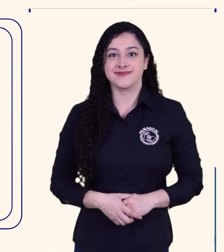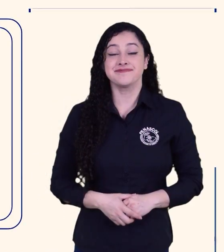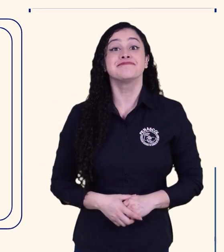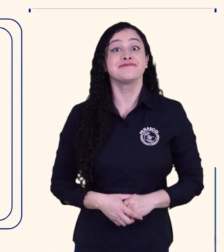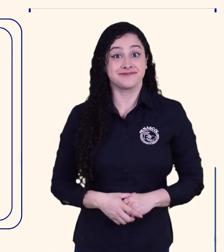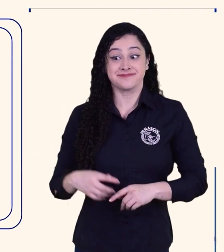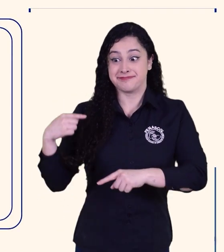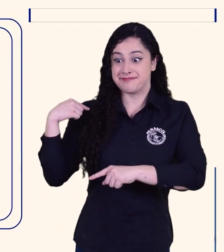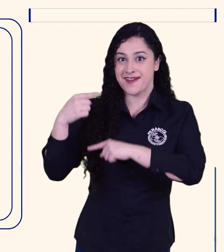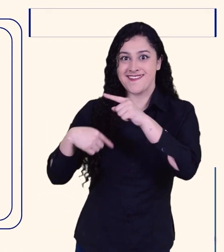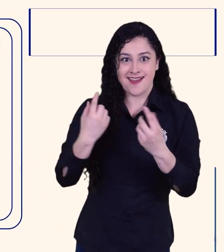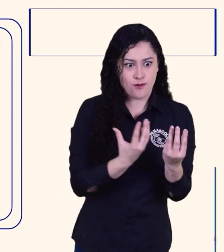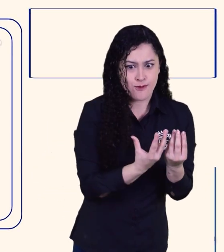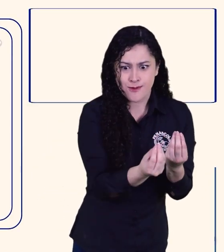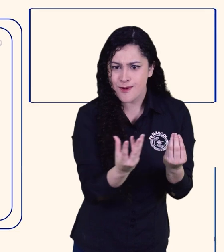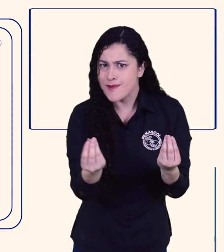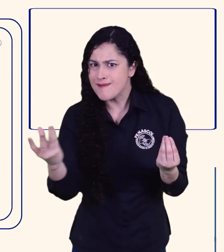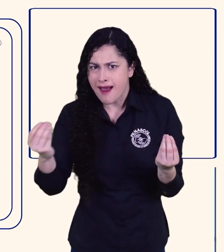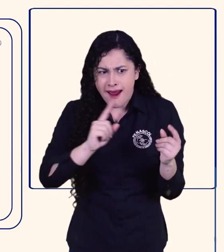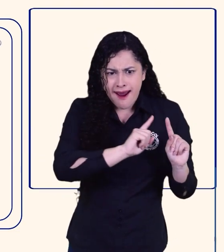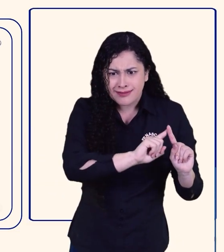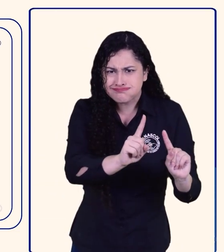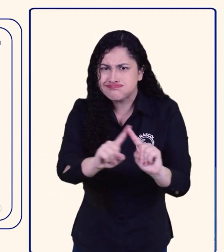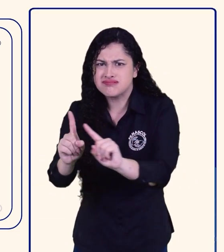Las etnias a las que pertenecen son